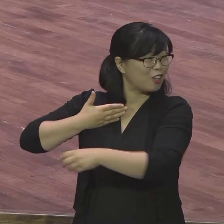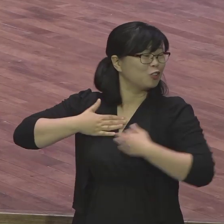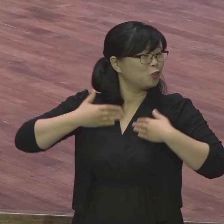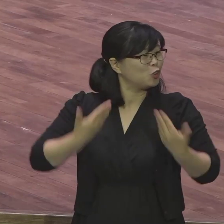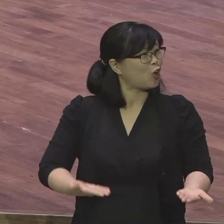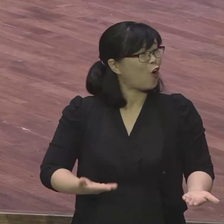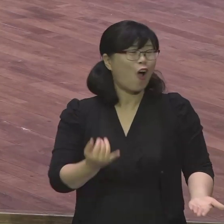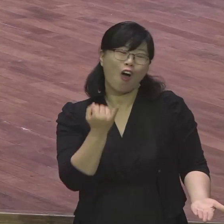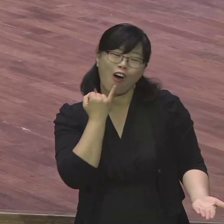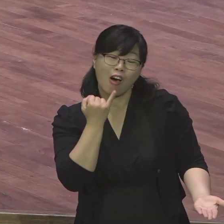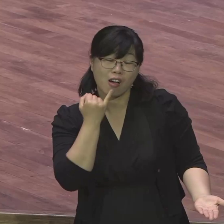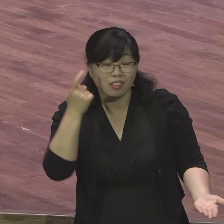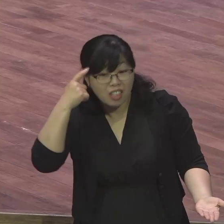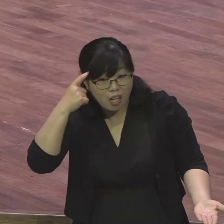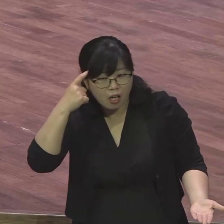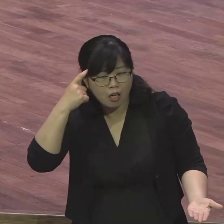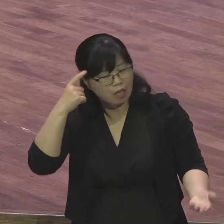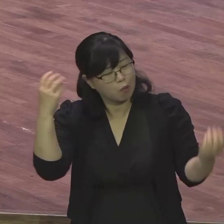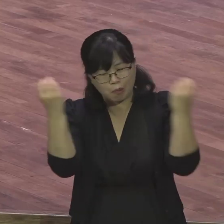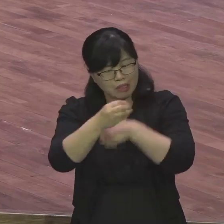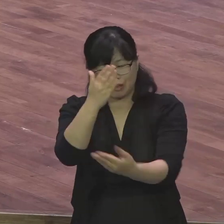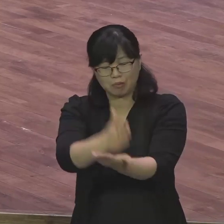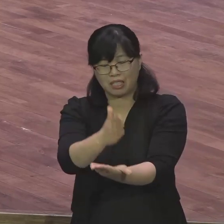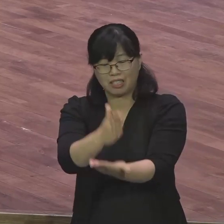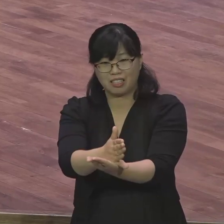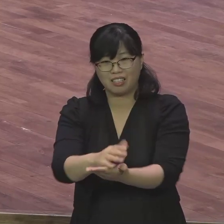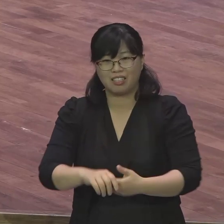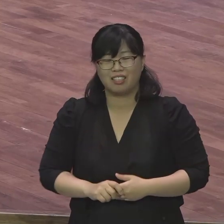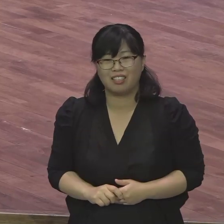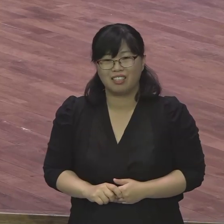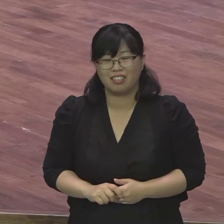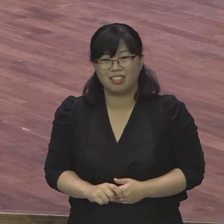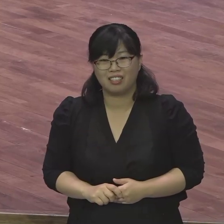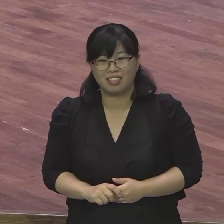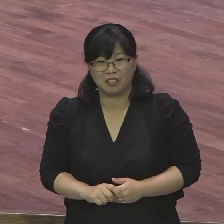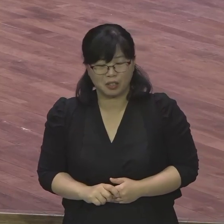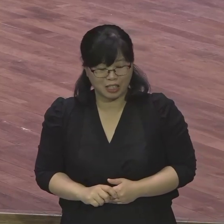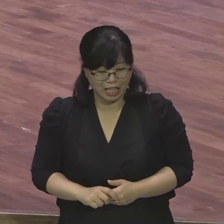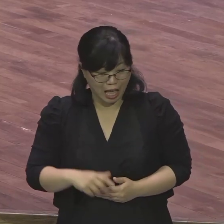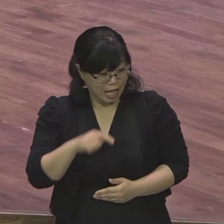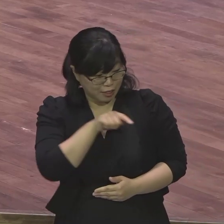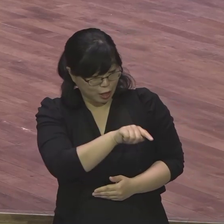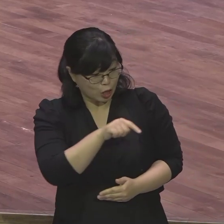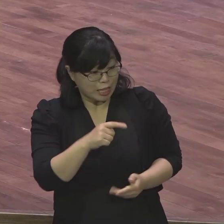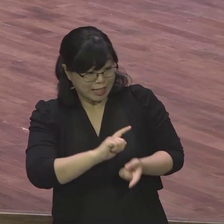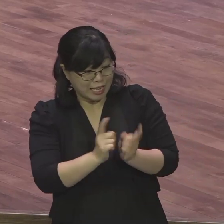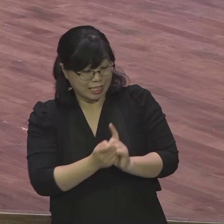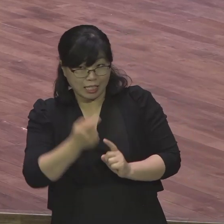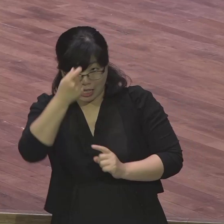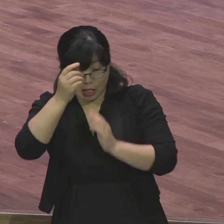짐을 같이 거들여준다 그런 뜻이에요 그러니까 여러분이 막